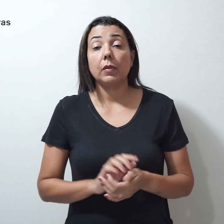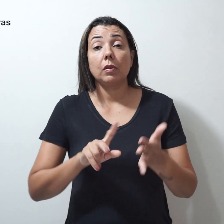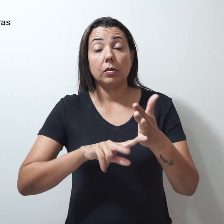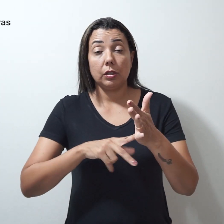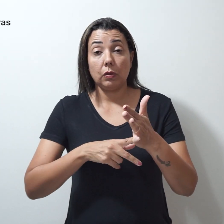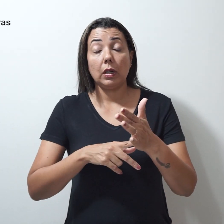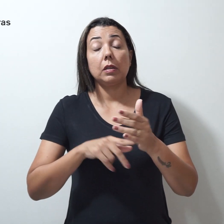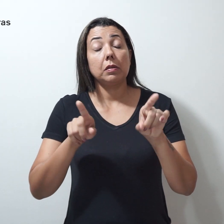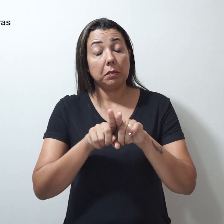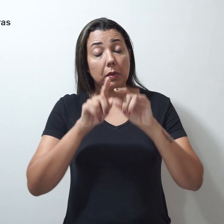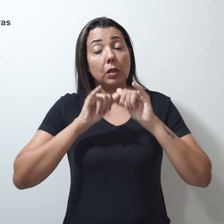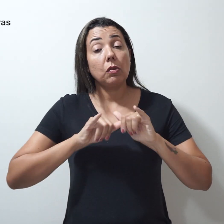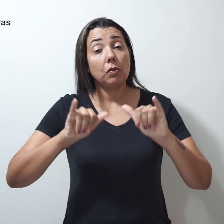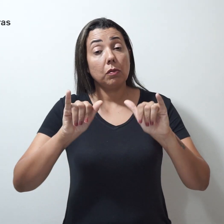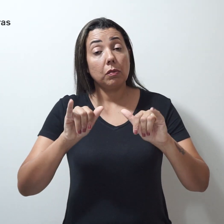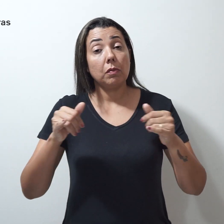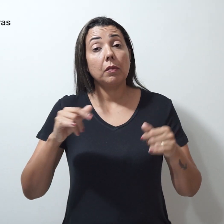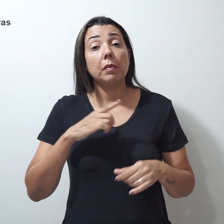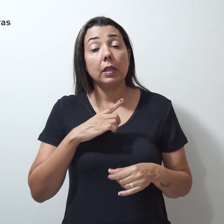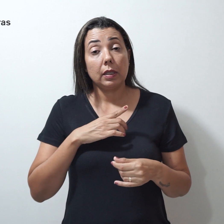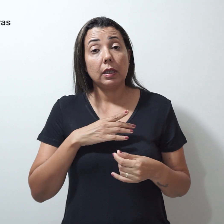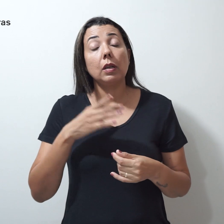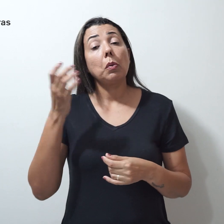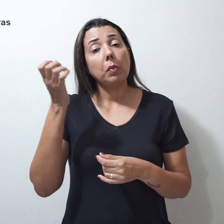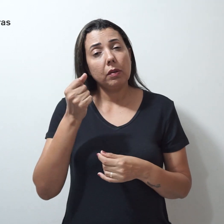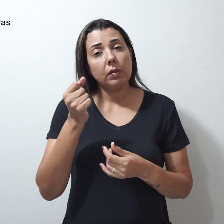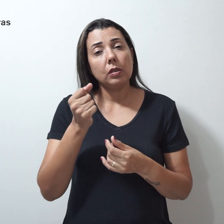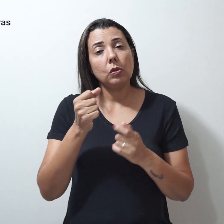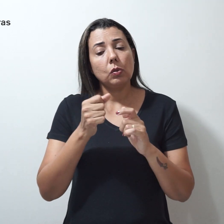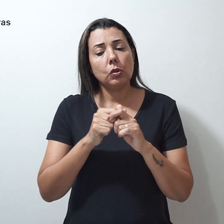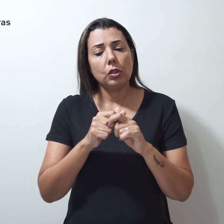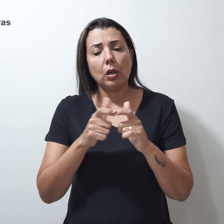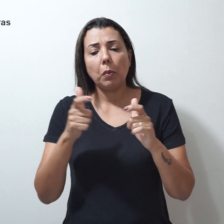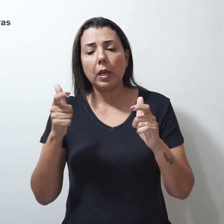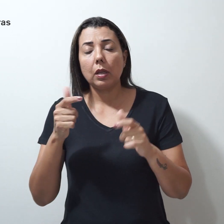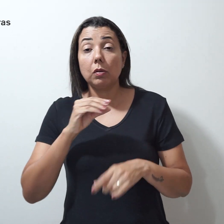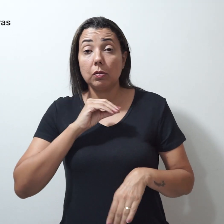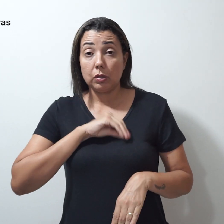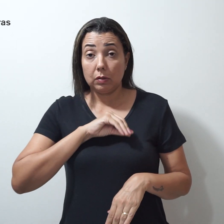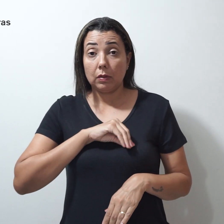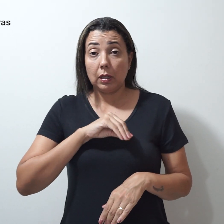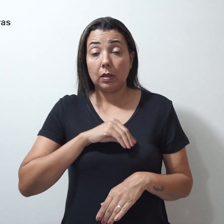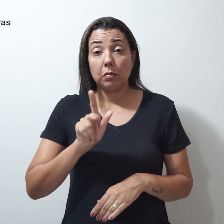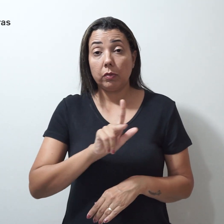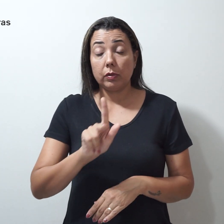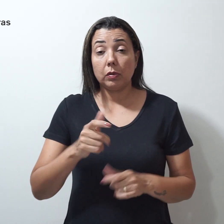ainda informa que para ter o benefício de aumento do anuênio, o professor terá de fazer uma